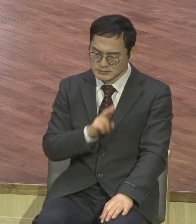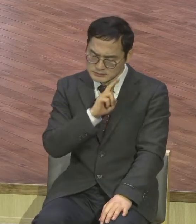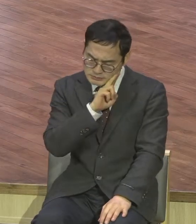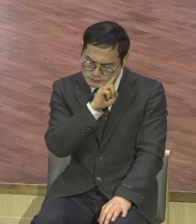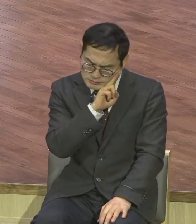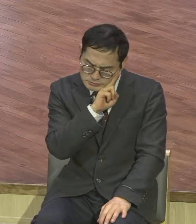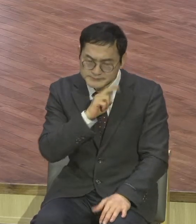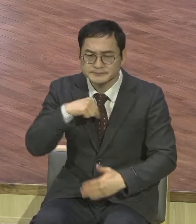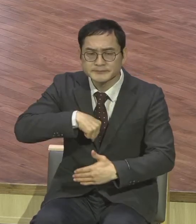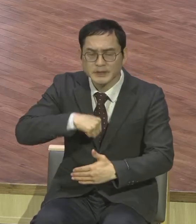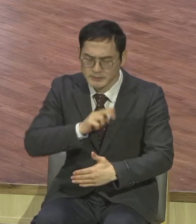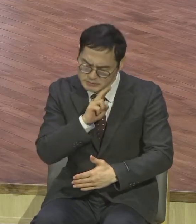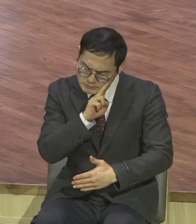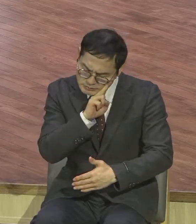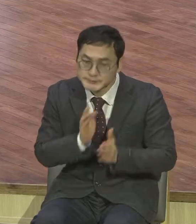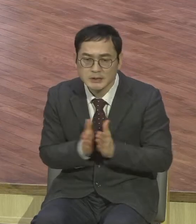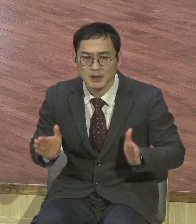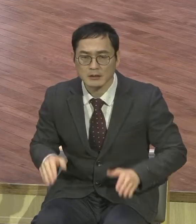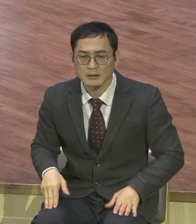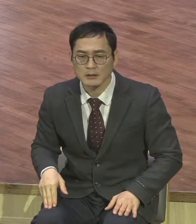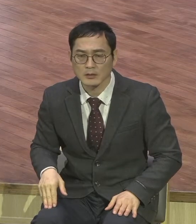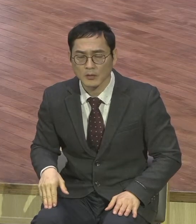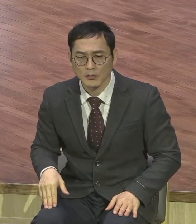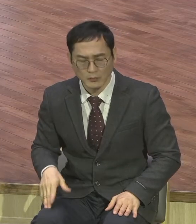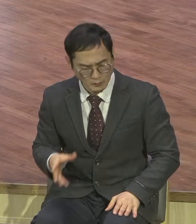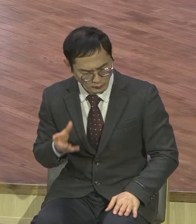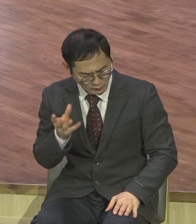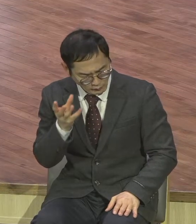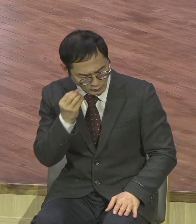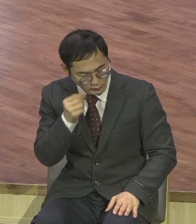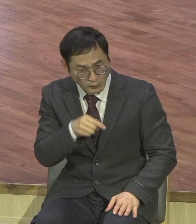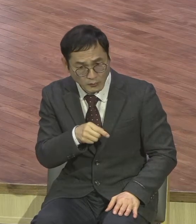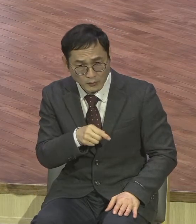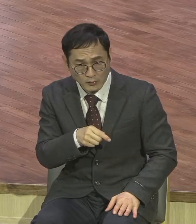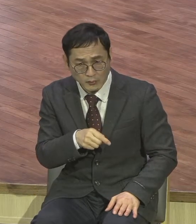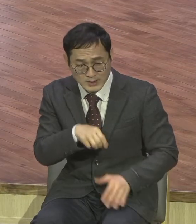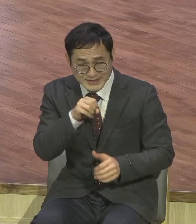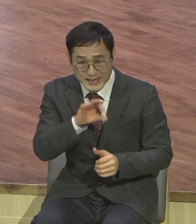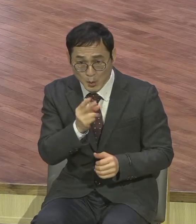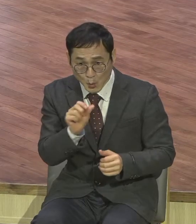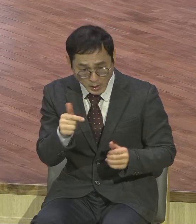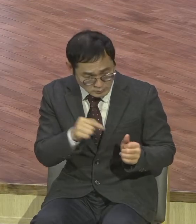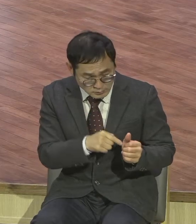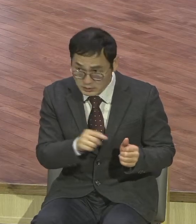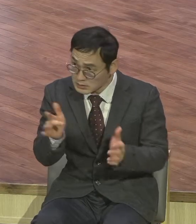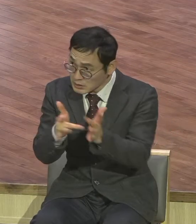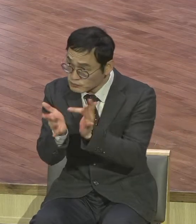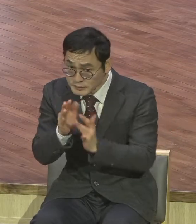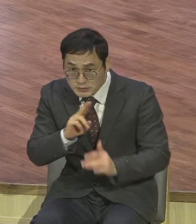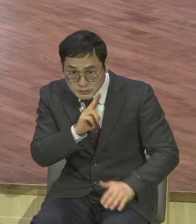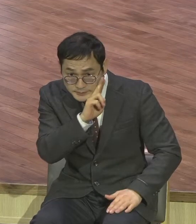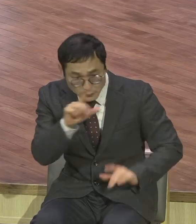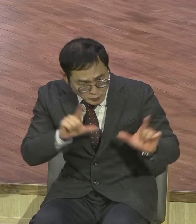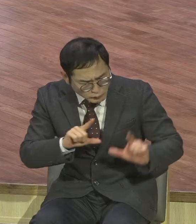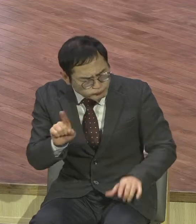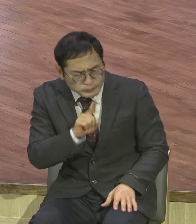어떻게 세례요한이 예수님을 의심합니까? 의심하는 장면이 나와요. 오실 거이가